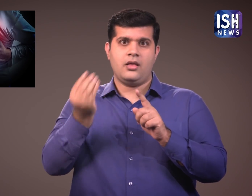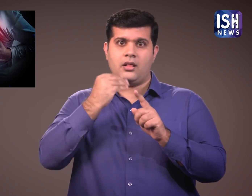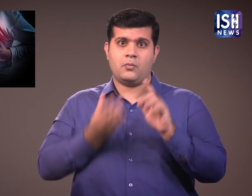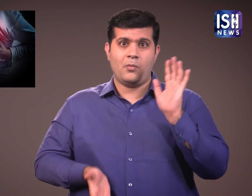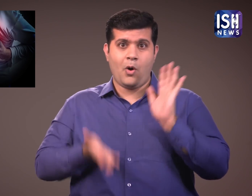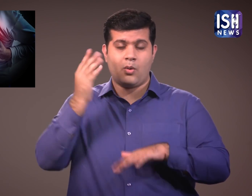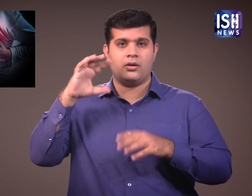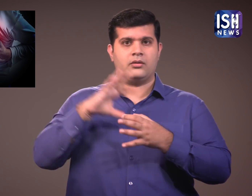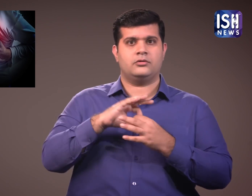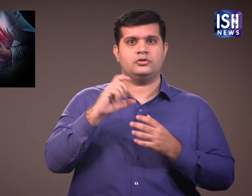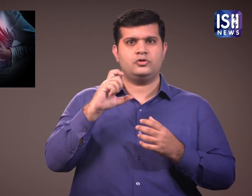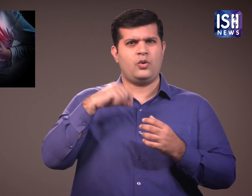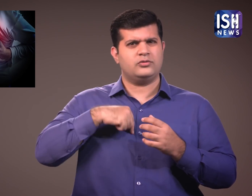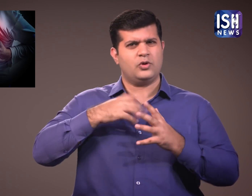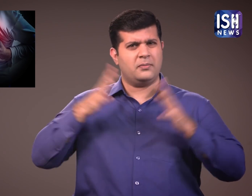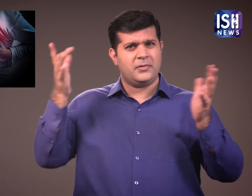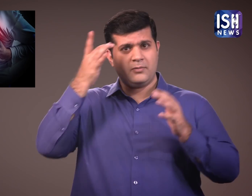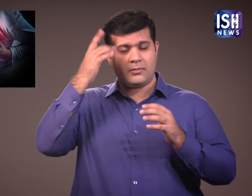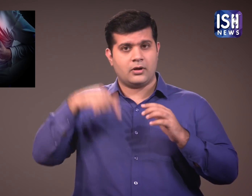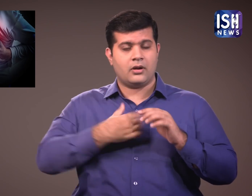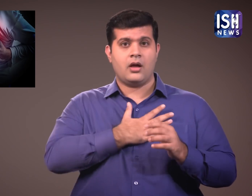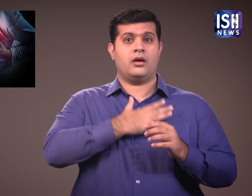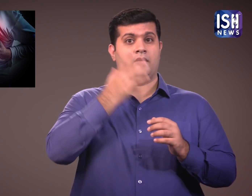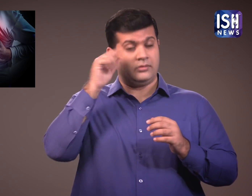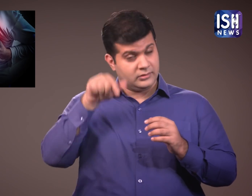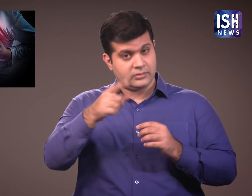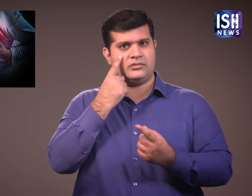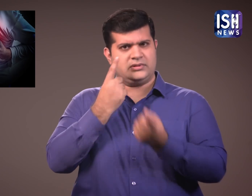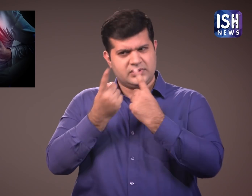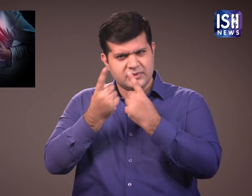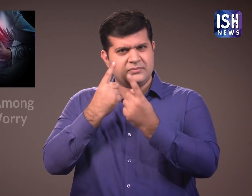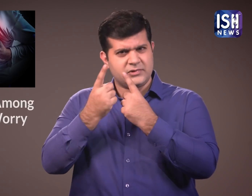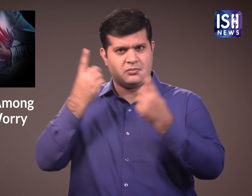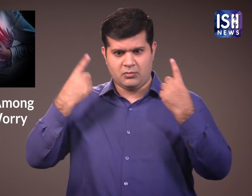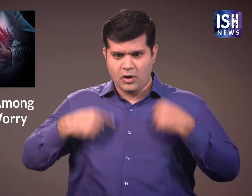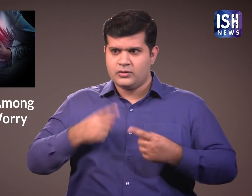नियंत्रित किया जाना चाहिए।